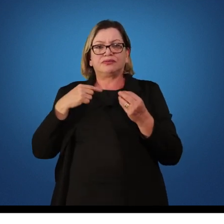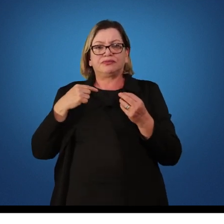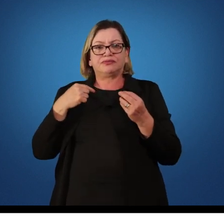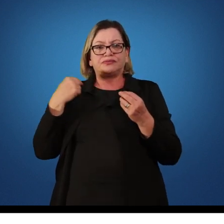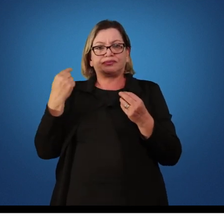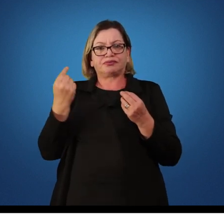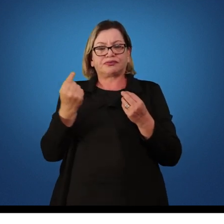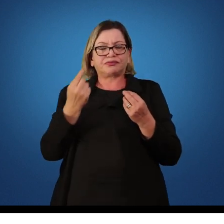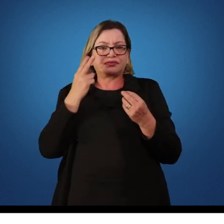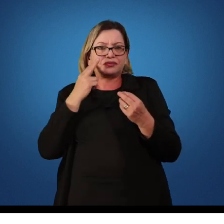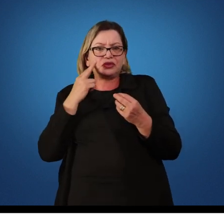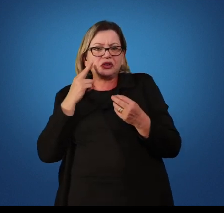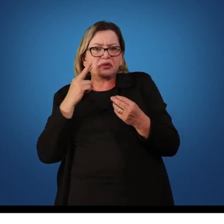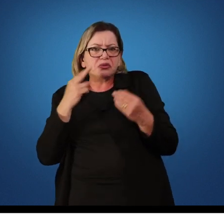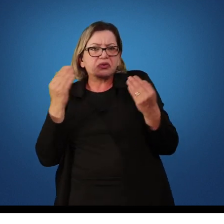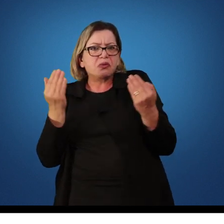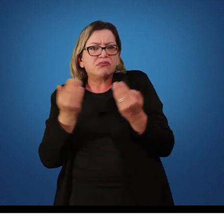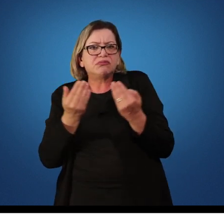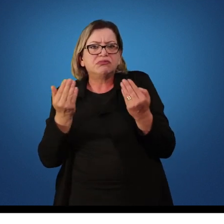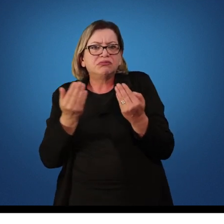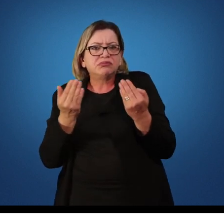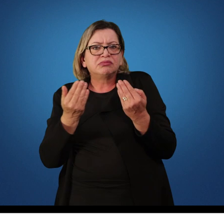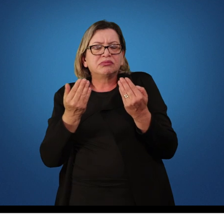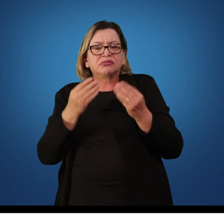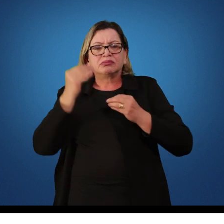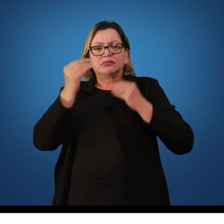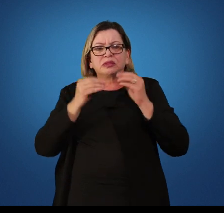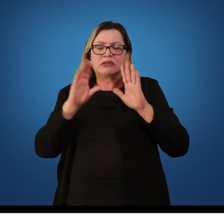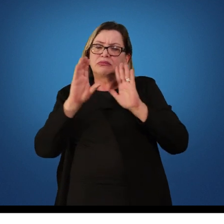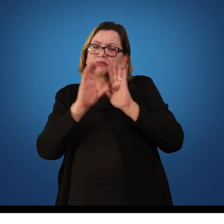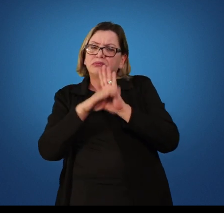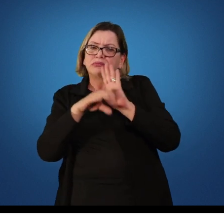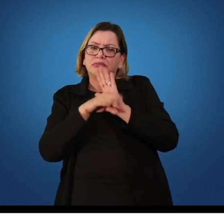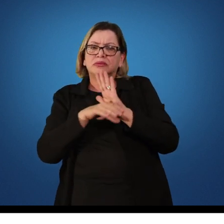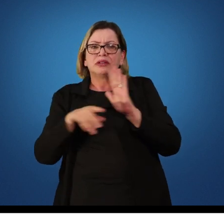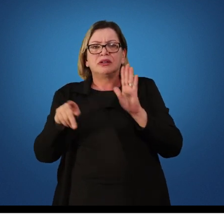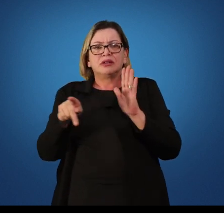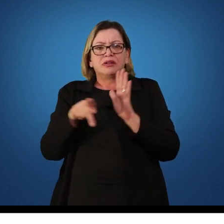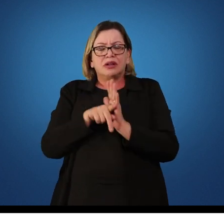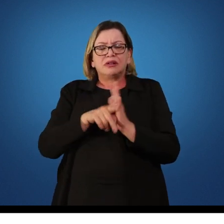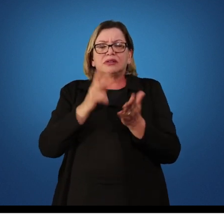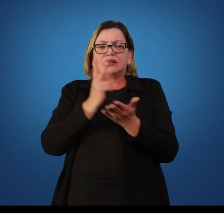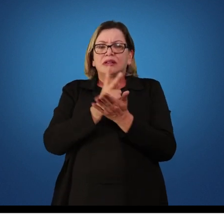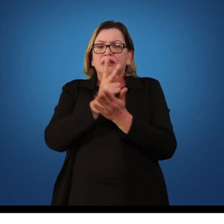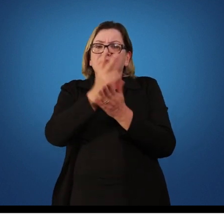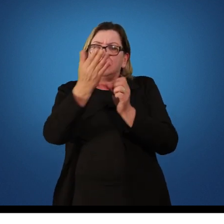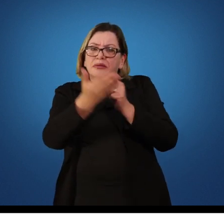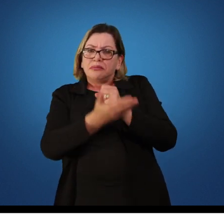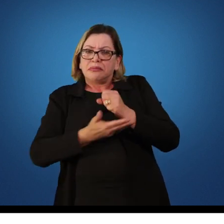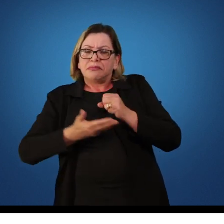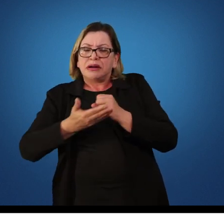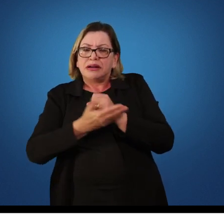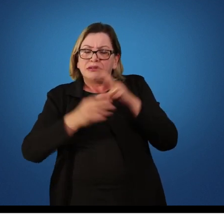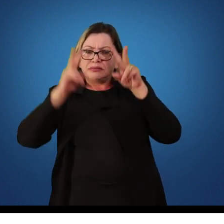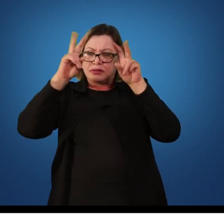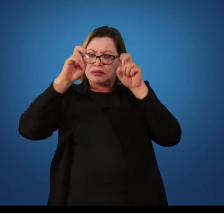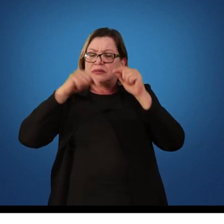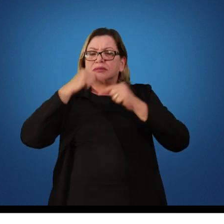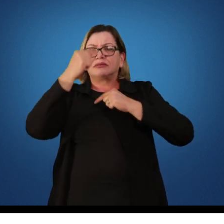unidade, nesse momento, os principais conceitos que servirão para entender os conteúdos posteriores e a